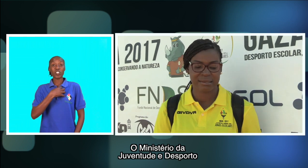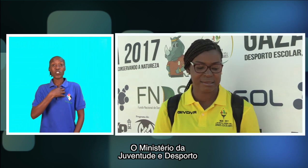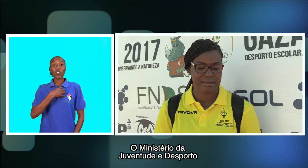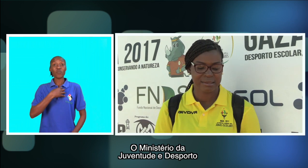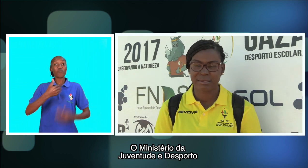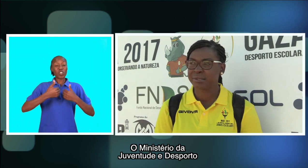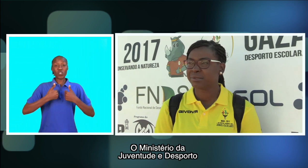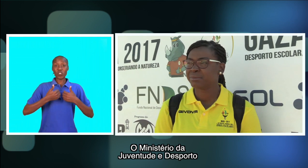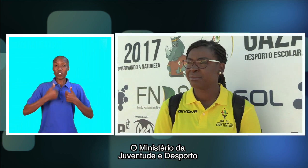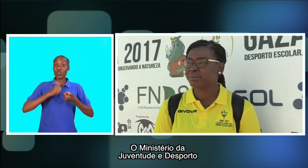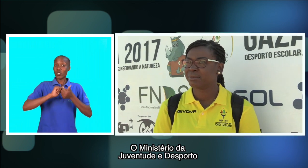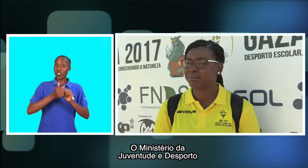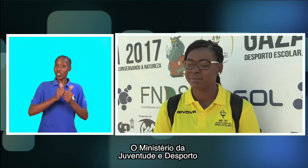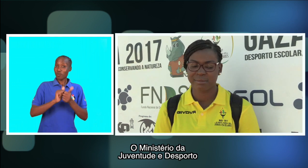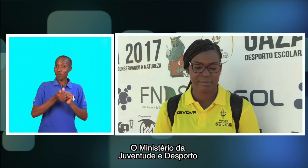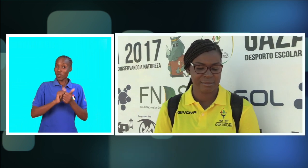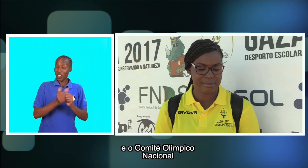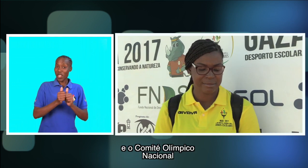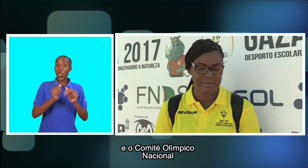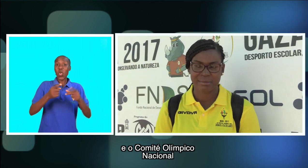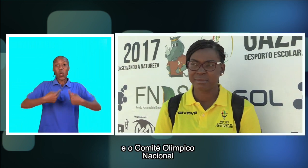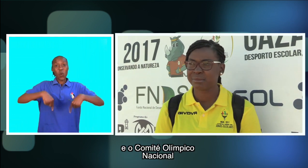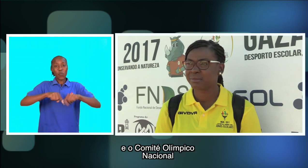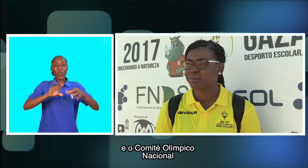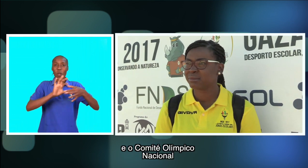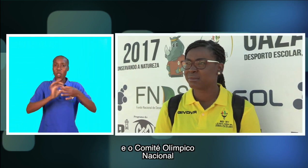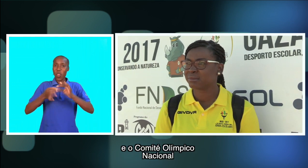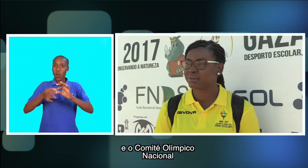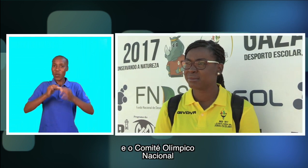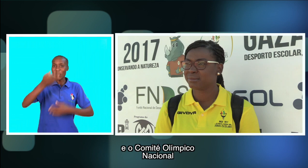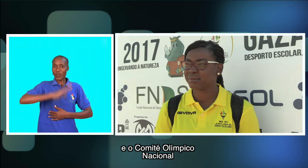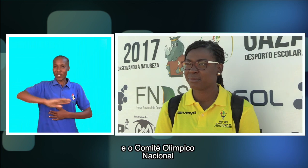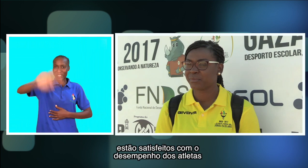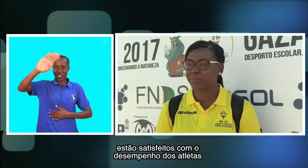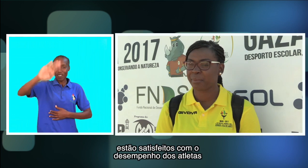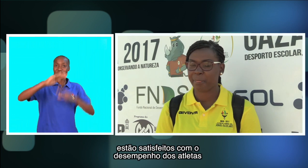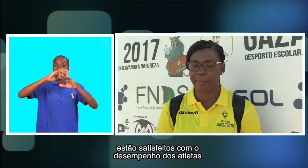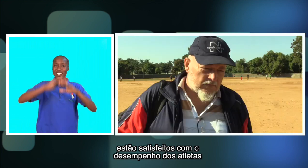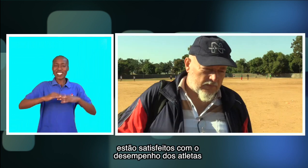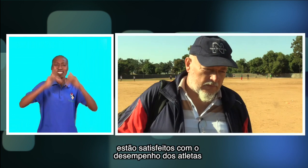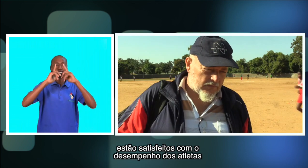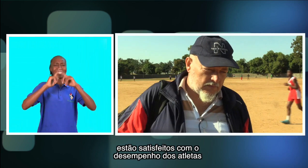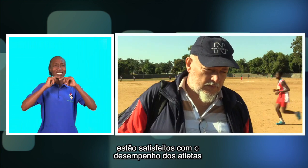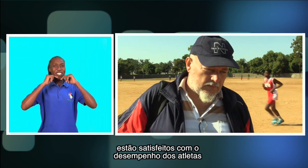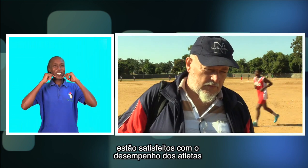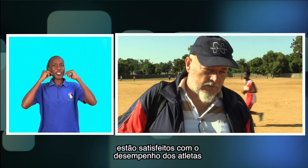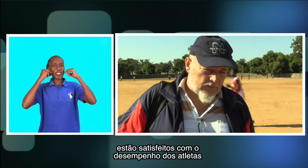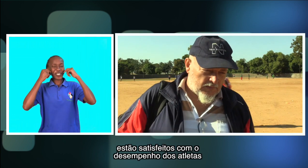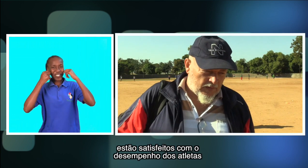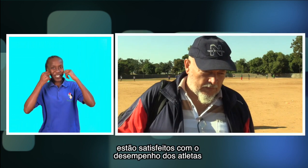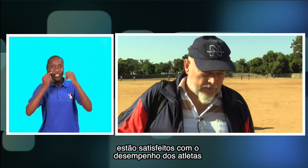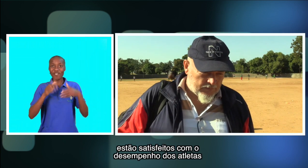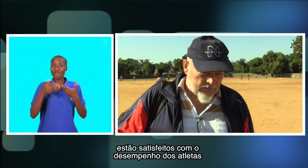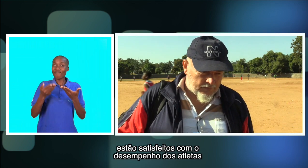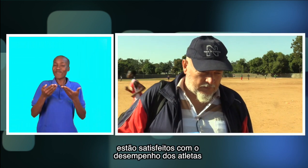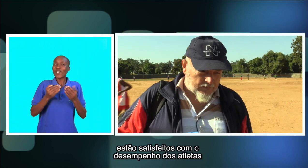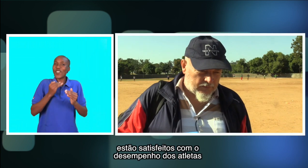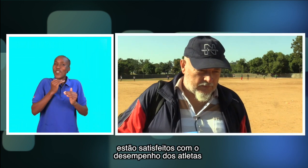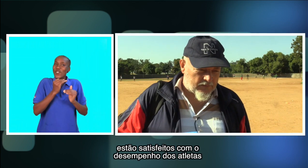da Juventude de Esportos e o Comitê Olímpico Nacional estão certefeitos com o desempenho